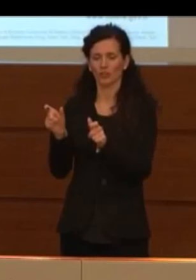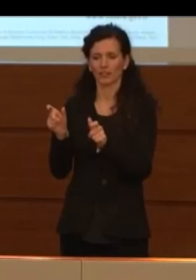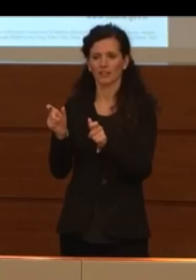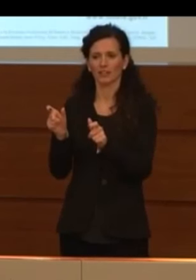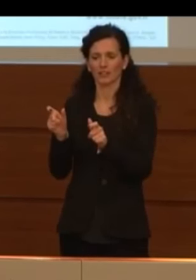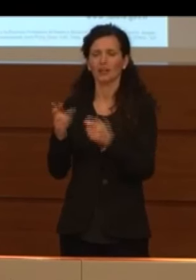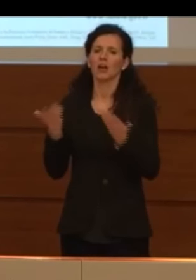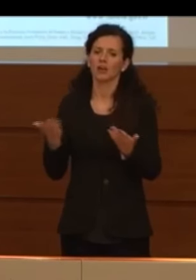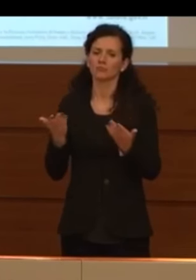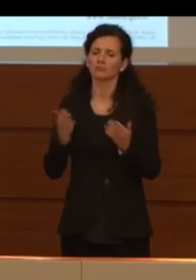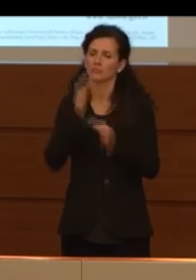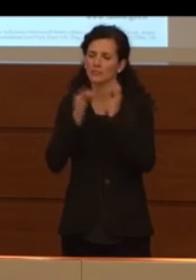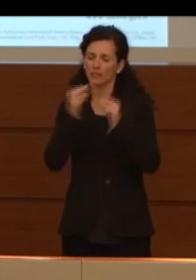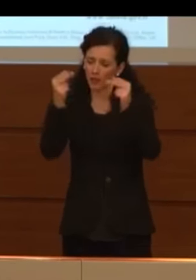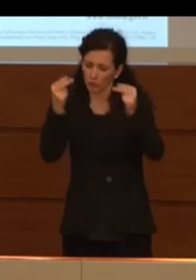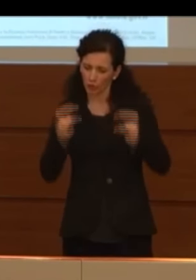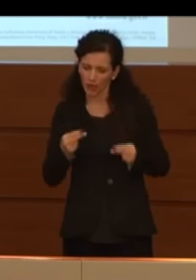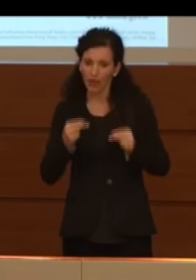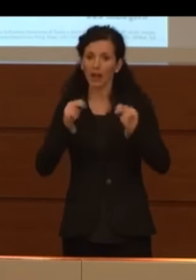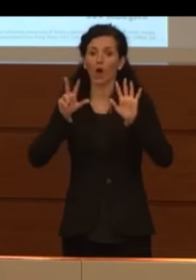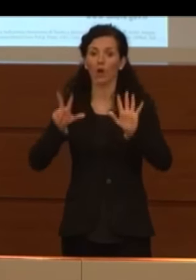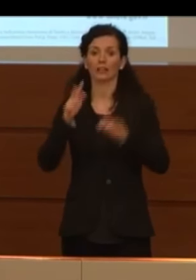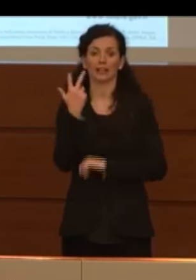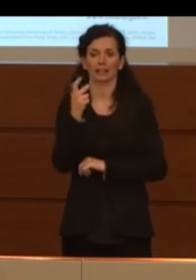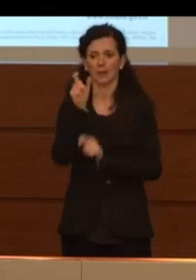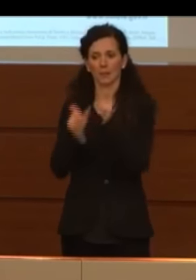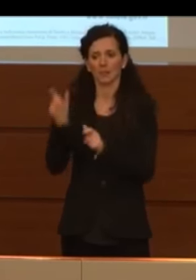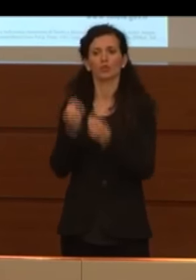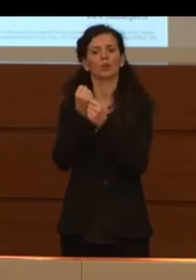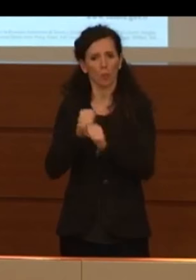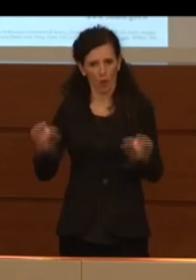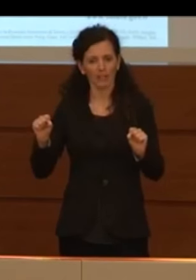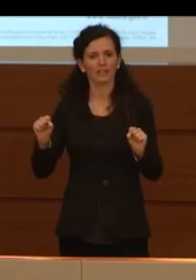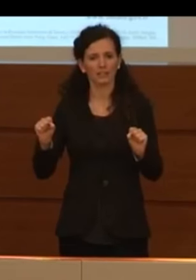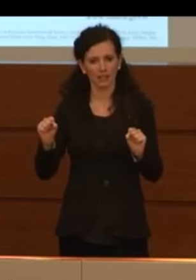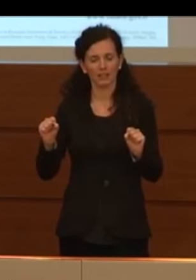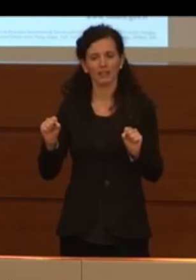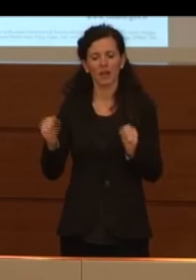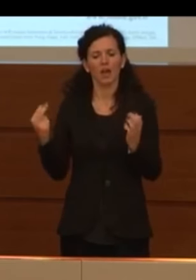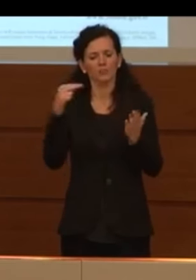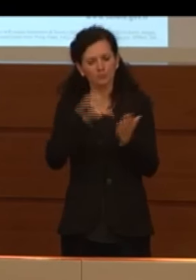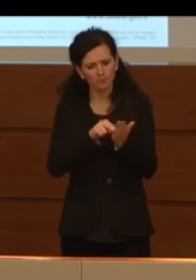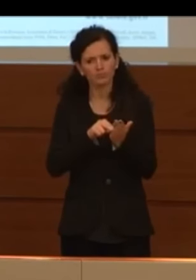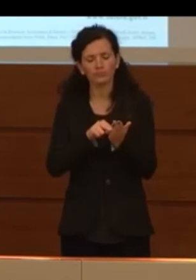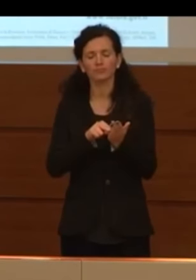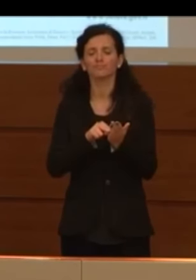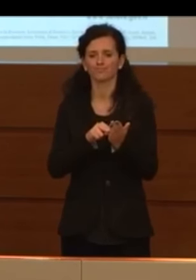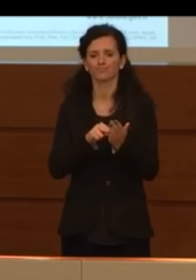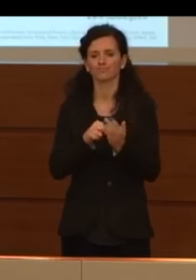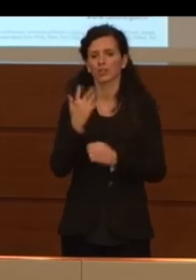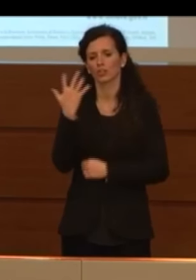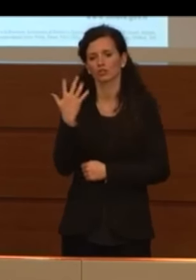Abbiamo in totale 83 guariti, abbiamo anche registrato 5 decessi,